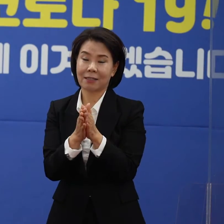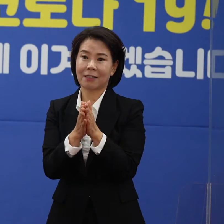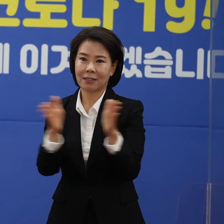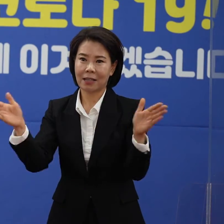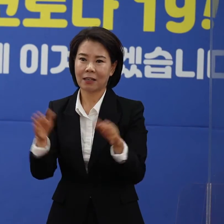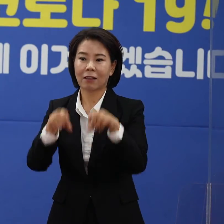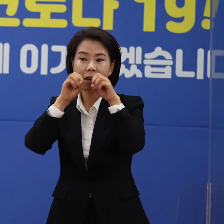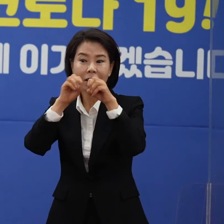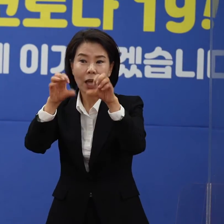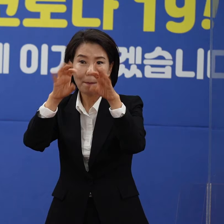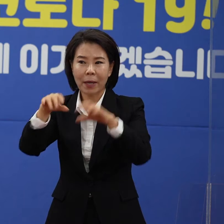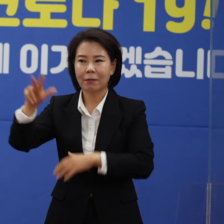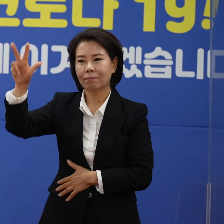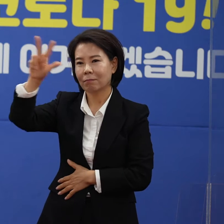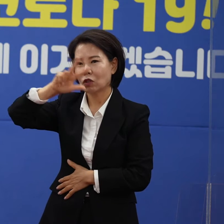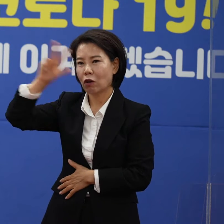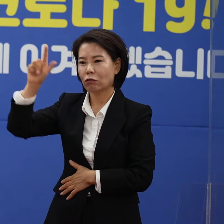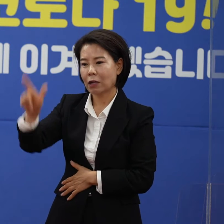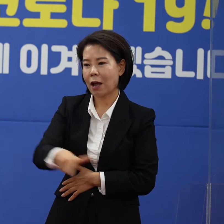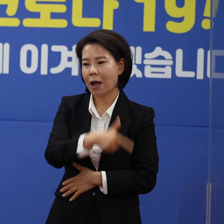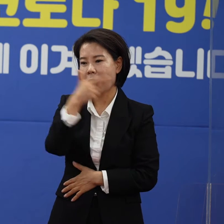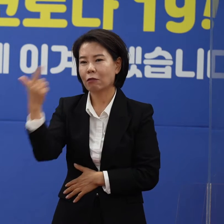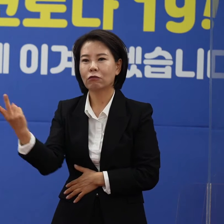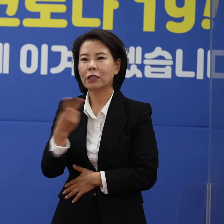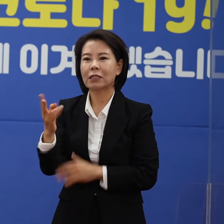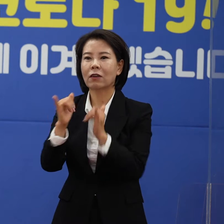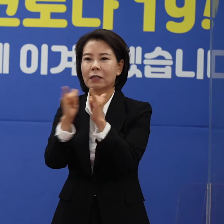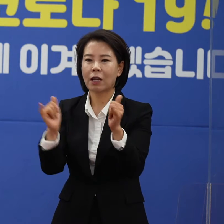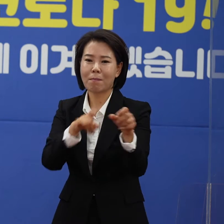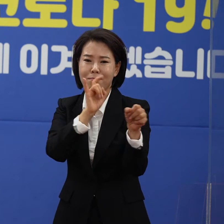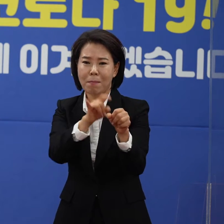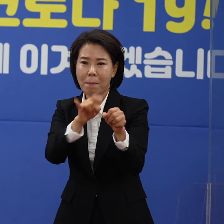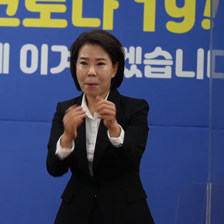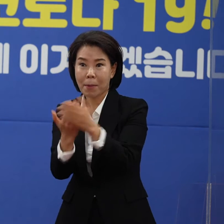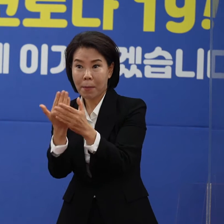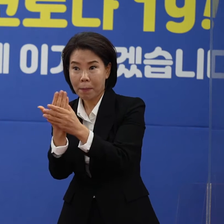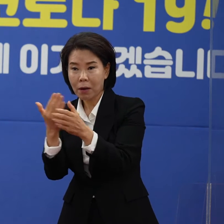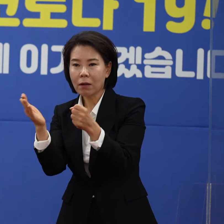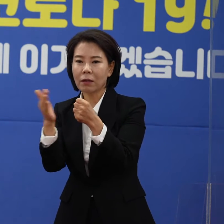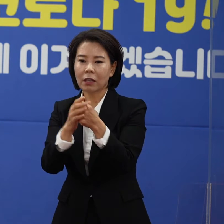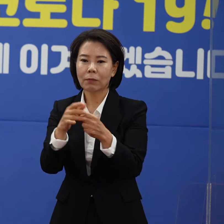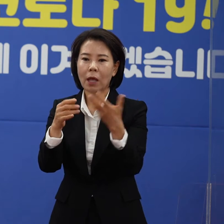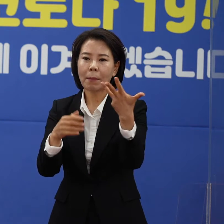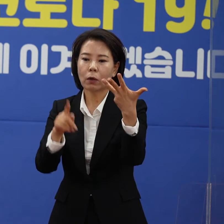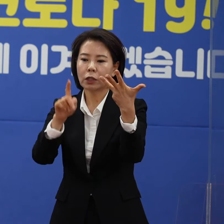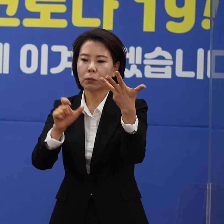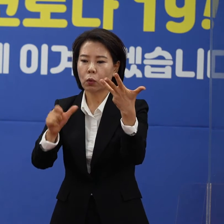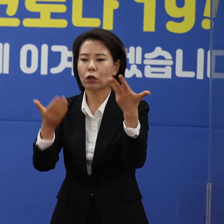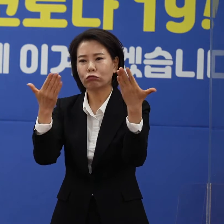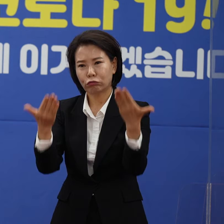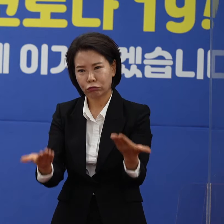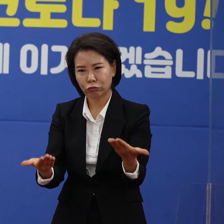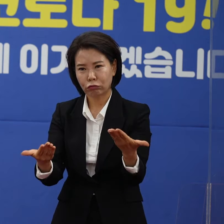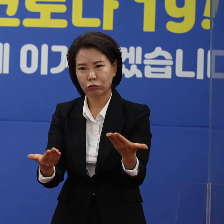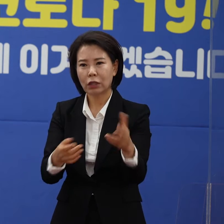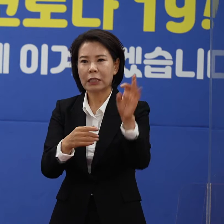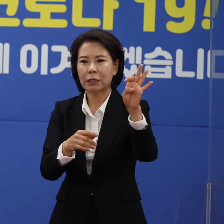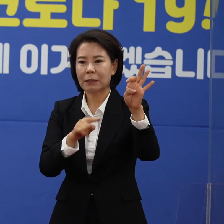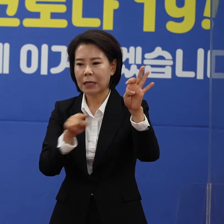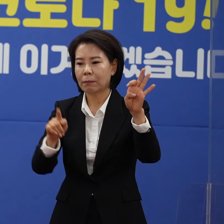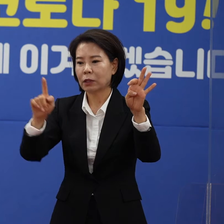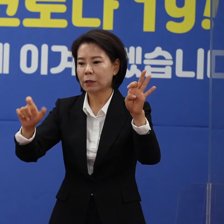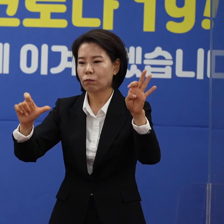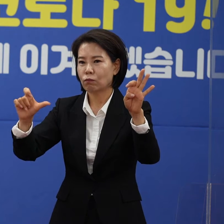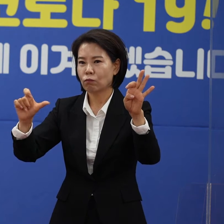이번 캠페인은 전국적으로 하루 2천 명 이상의 확진자가 발생하는 상황에서 광복절 연휴 기간, 다시 말해서 14일부터